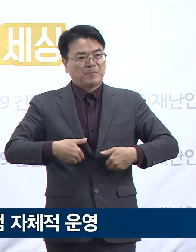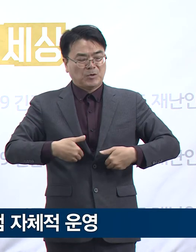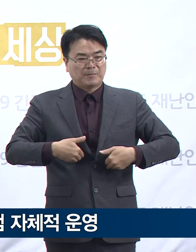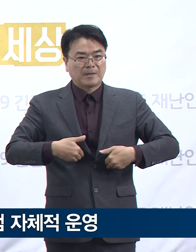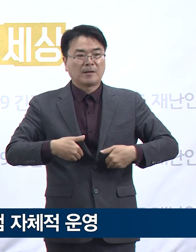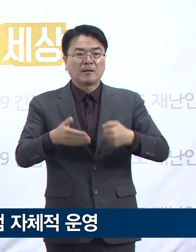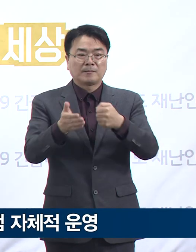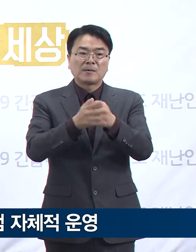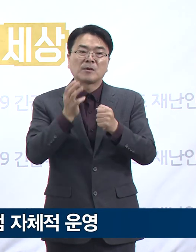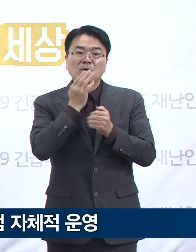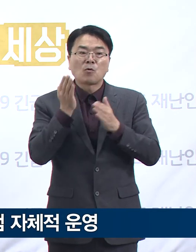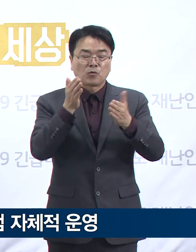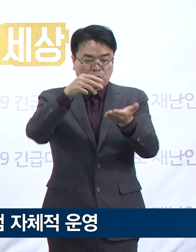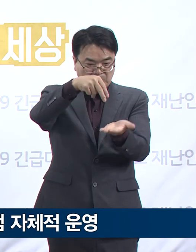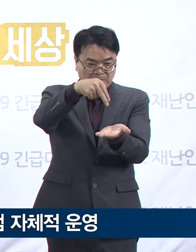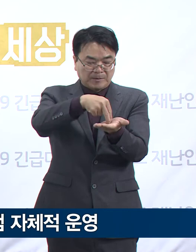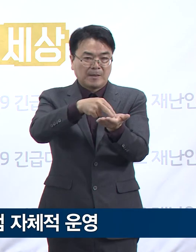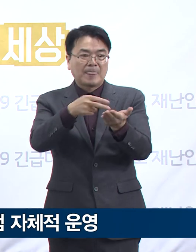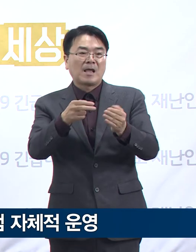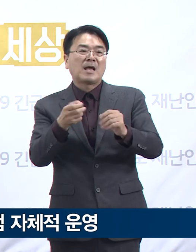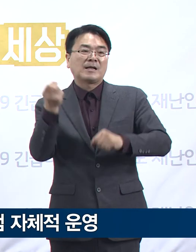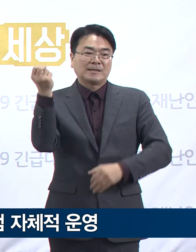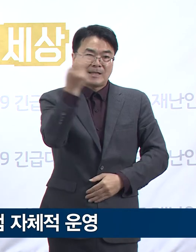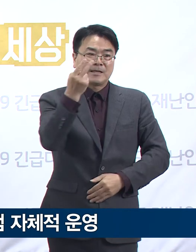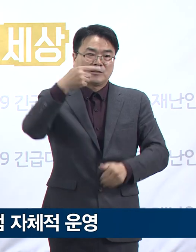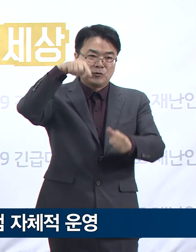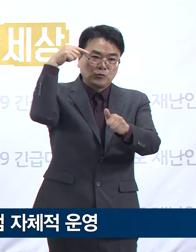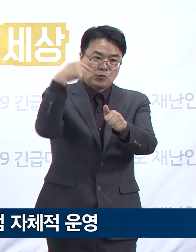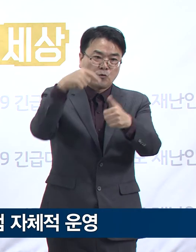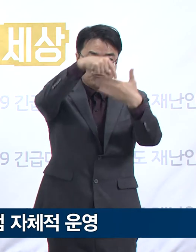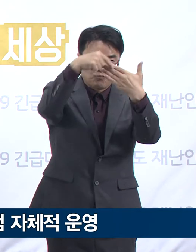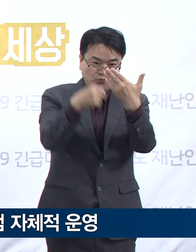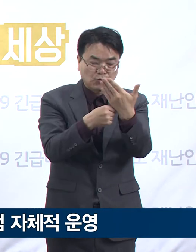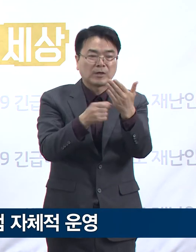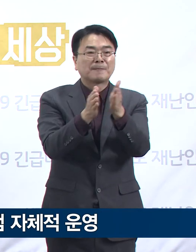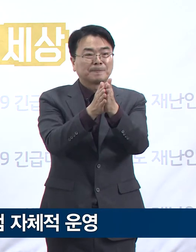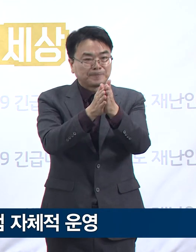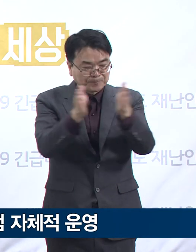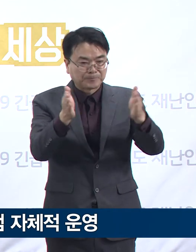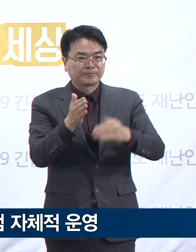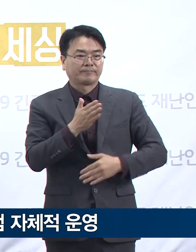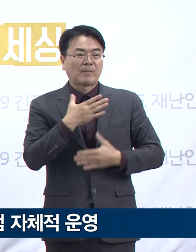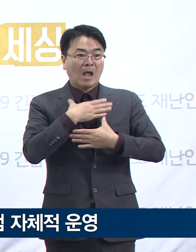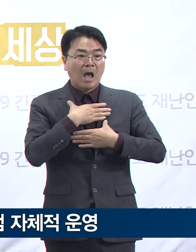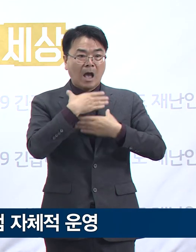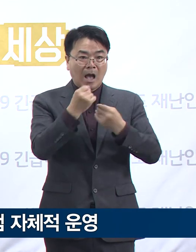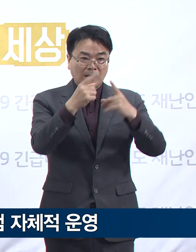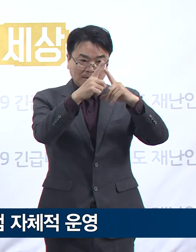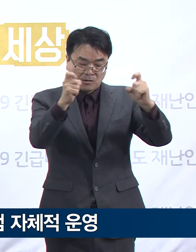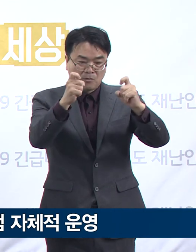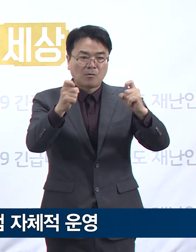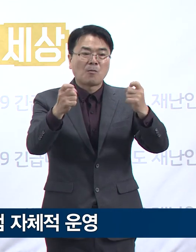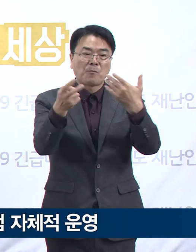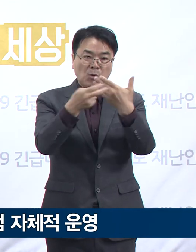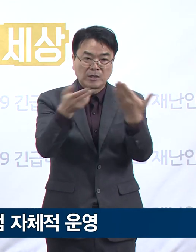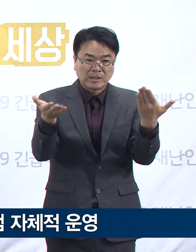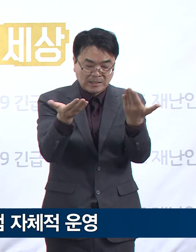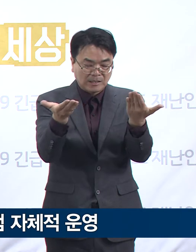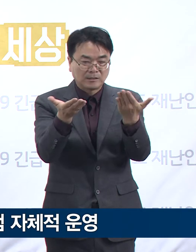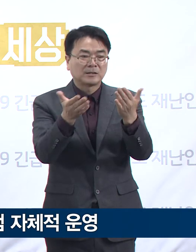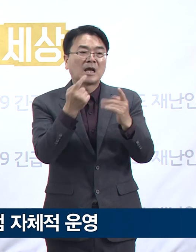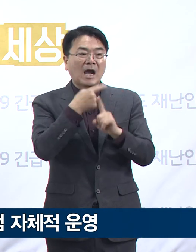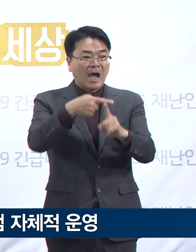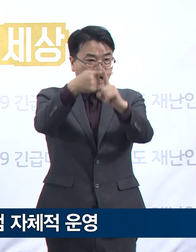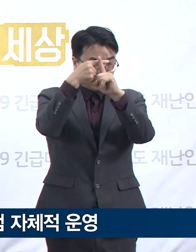자체적으로 시작하고 운영해 왔습니다. 지난 6월 경기도의료원 안성병원 중환자실 간호사 5명을 아지대학교